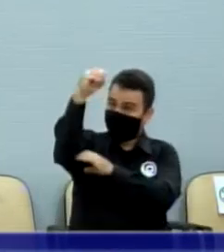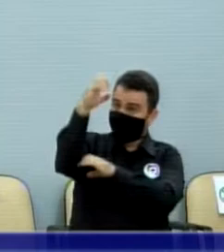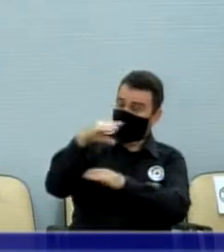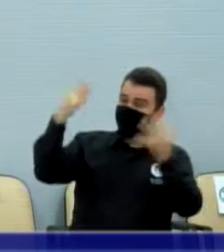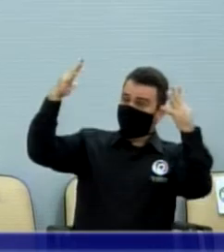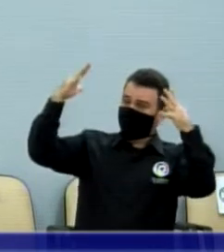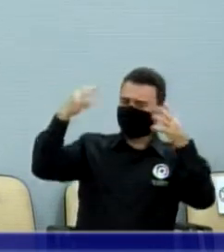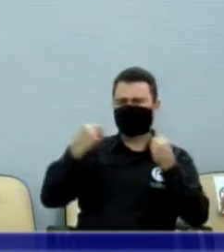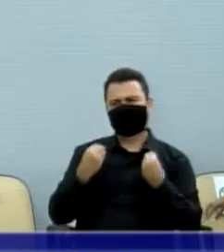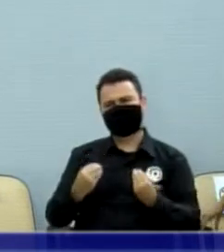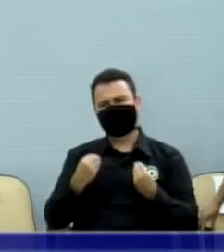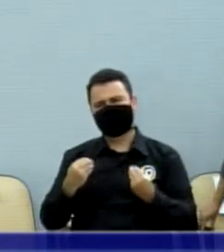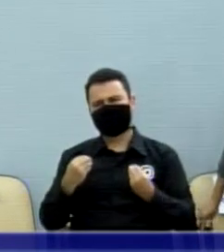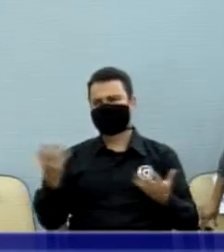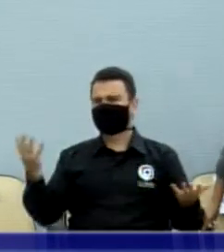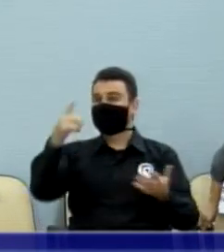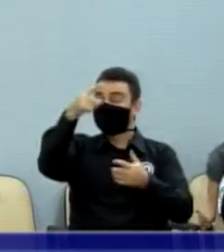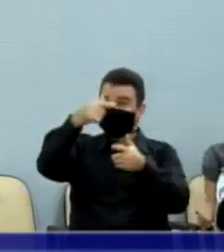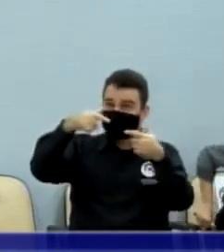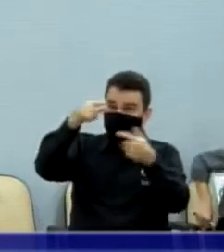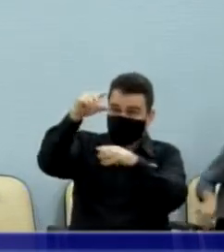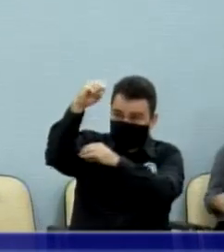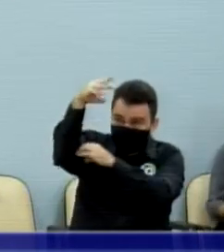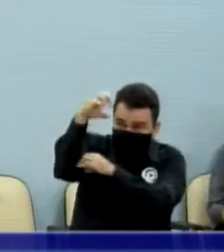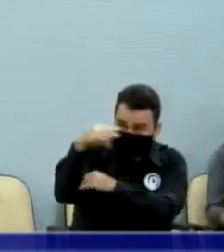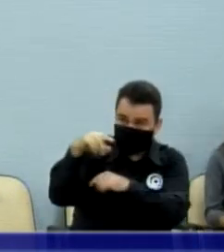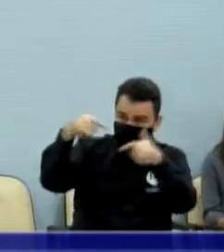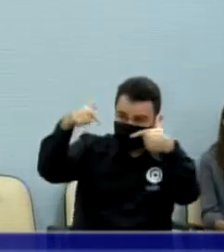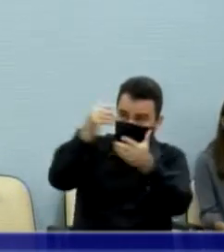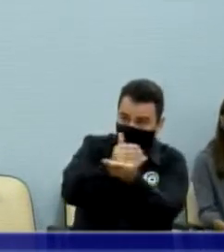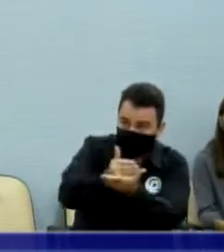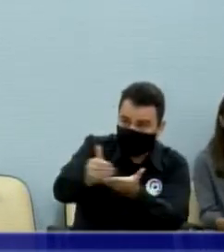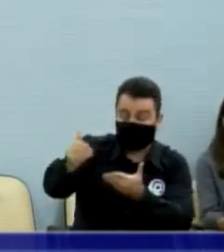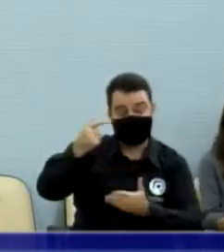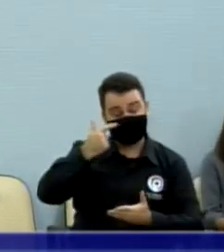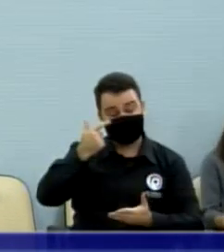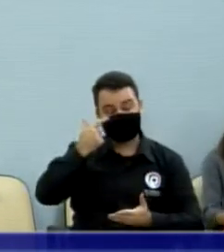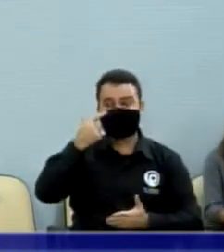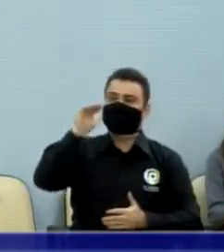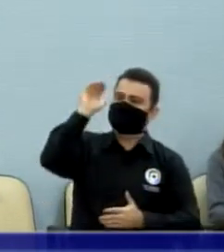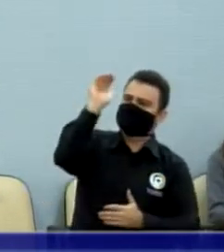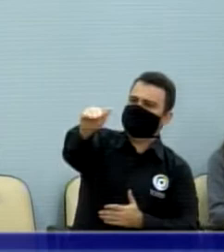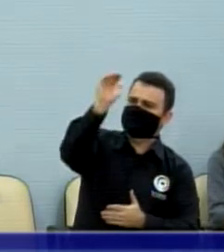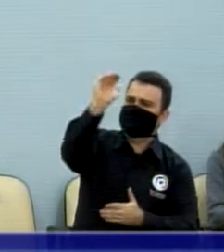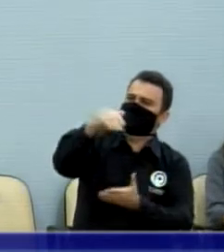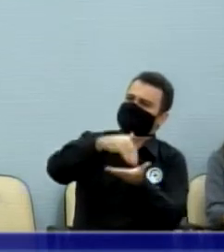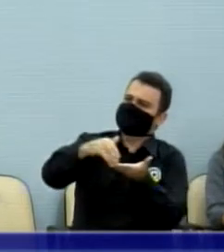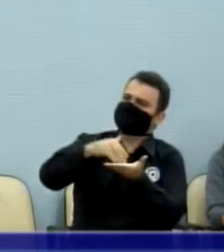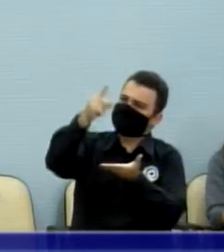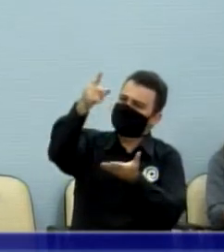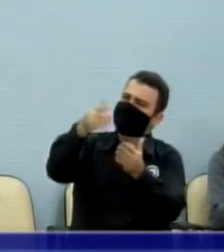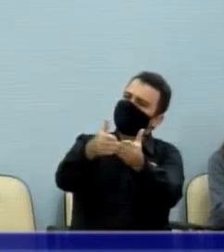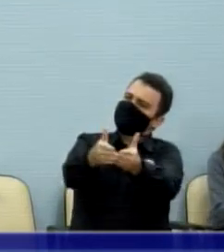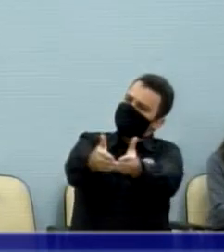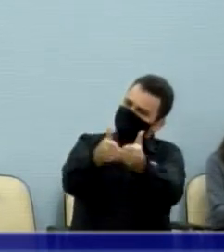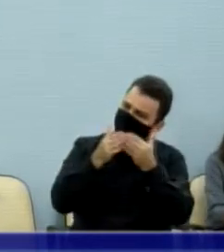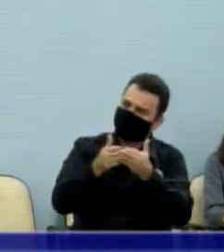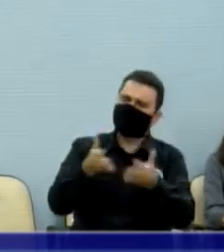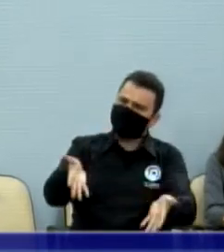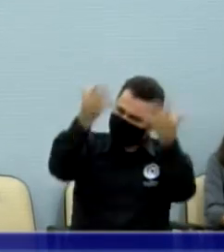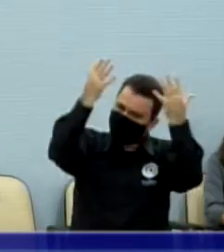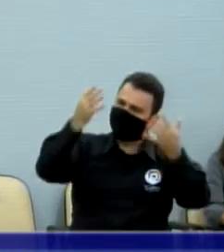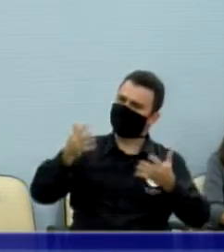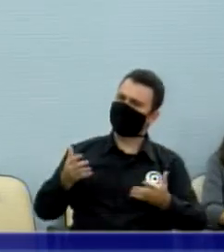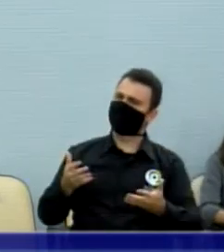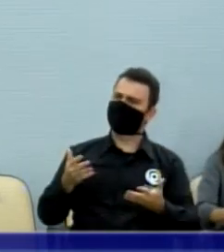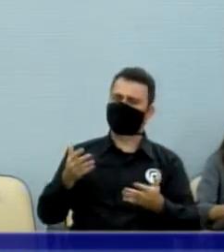certeza que assim que ele estiver funcionando, virei agradecer. Da mesma forma que estou vindo aqui cobrar publicamente a Secretaria de Trânsito, para que tire a bunda da cadeira e comece a